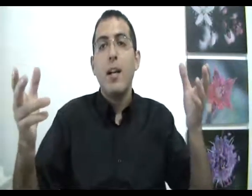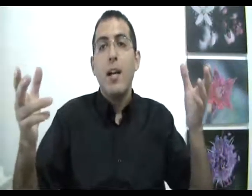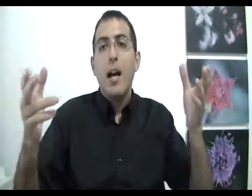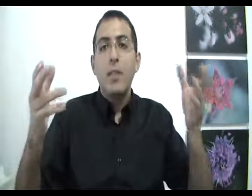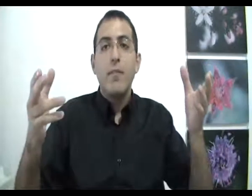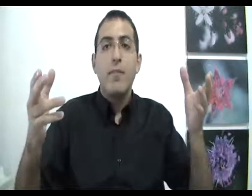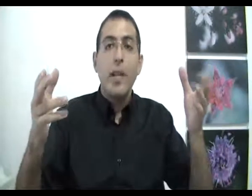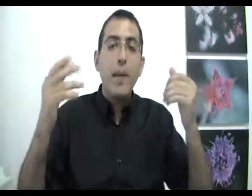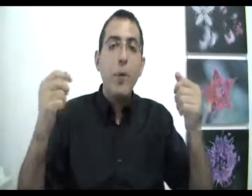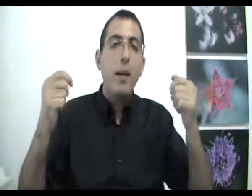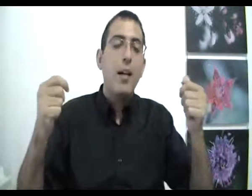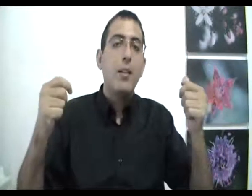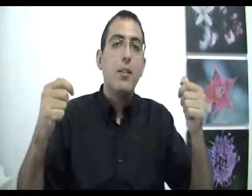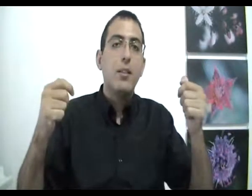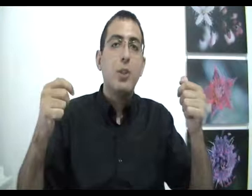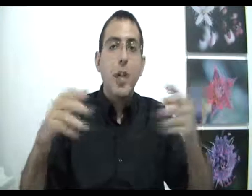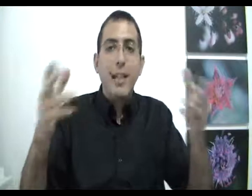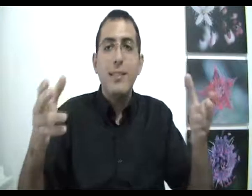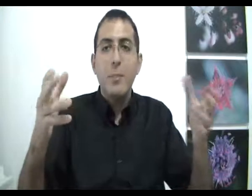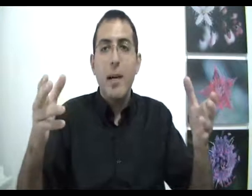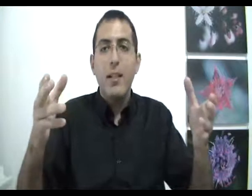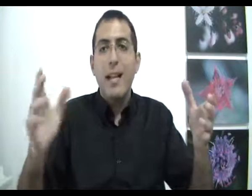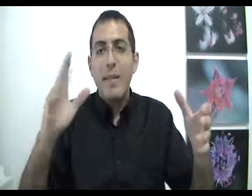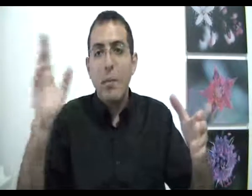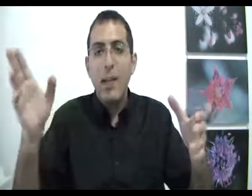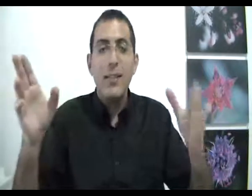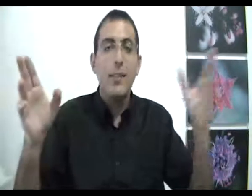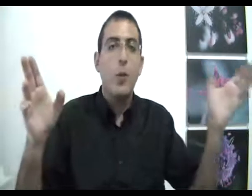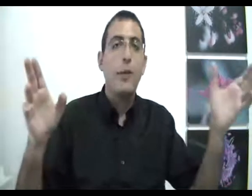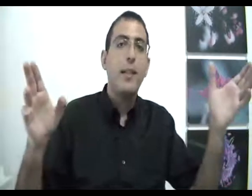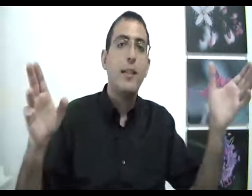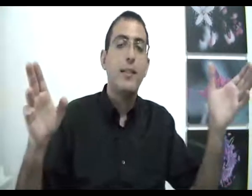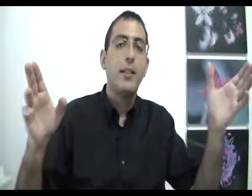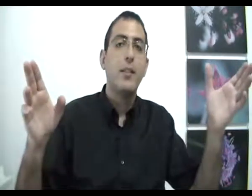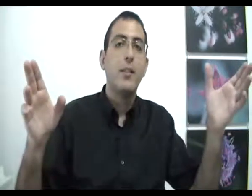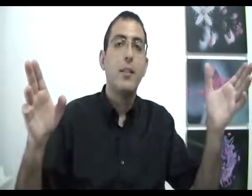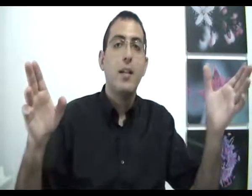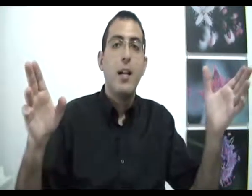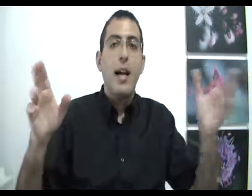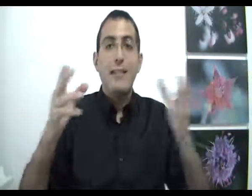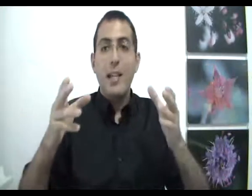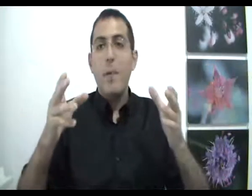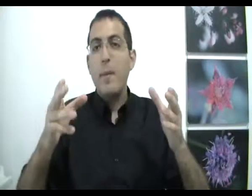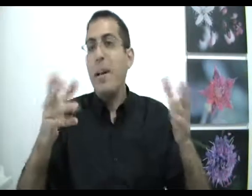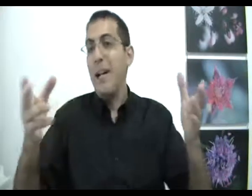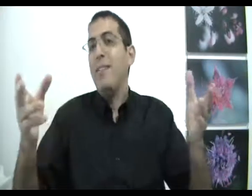עכשיו, אם אומר שאין סיבה למה בחרת את זה ולא בחרת את זה, אז האם באמת בחרת?